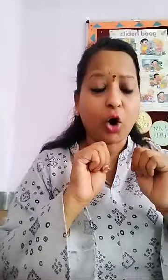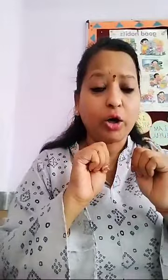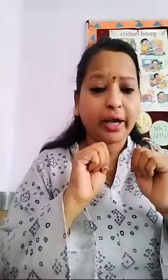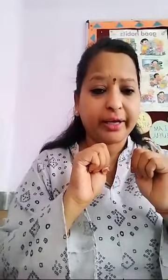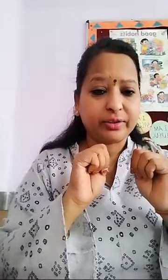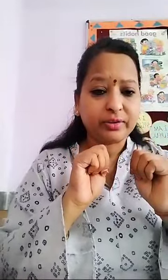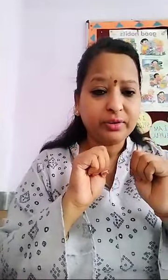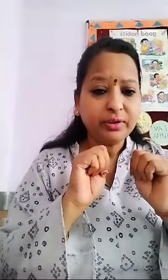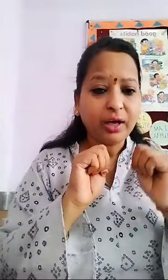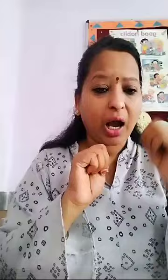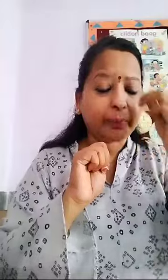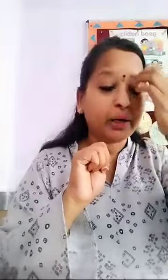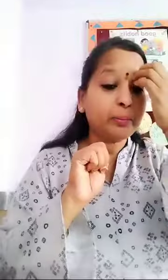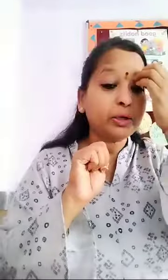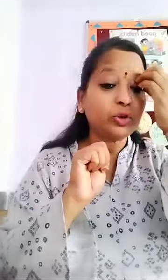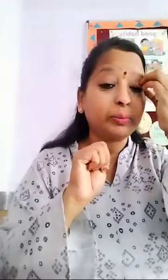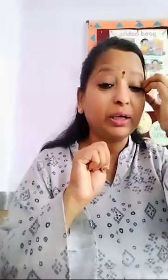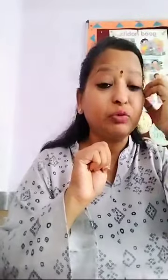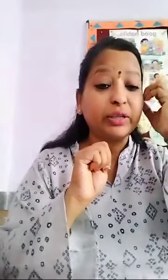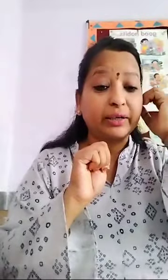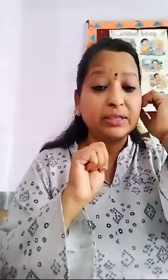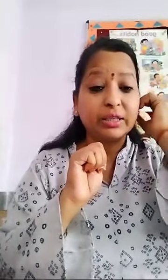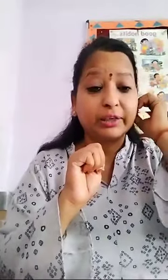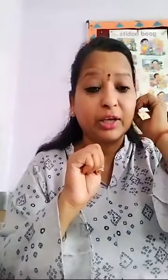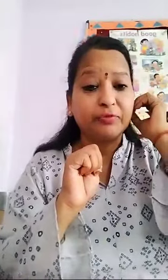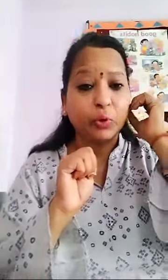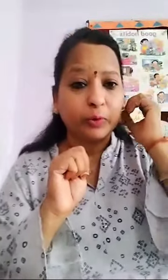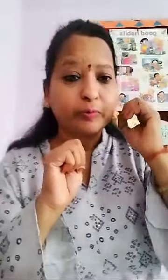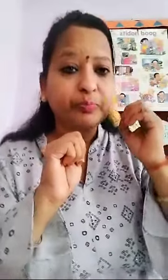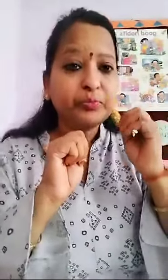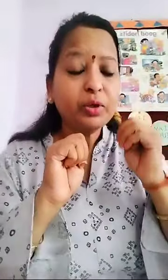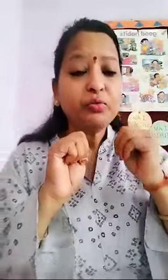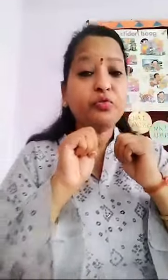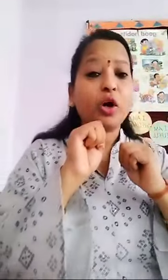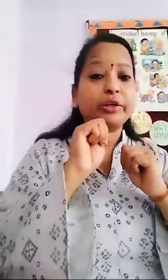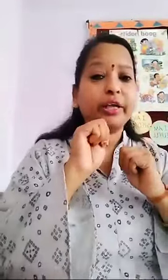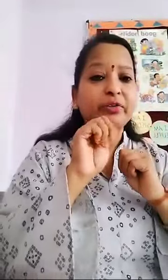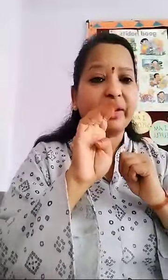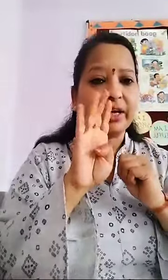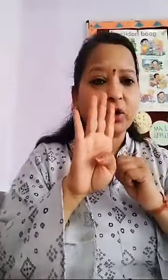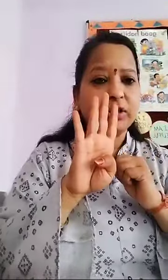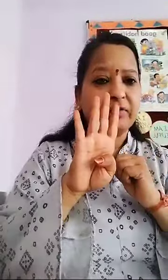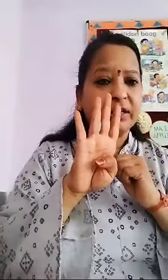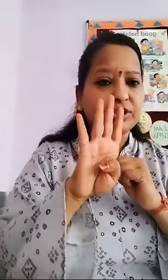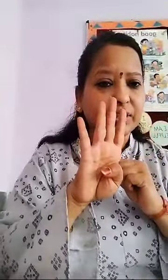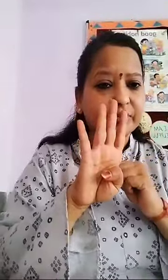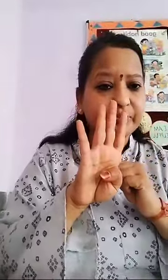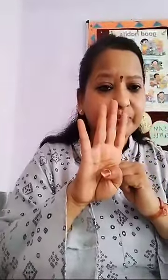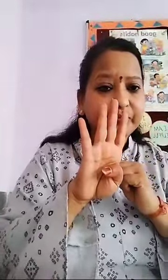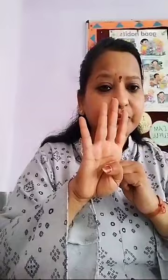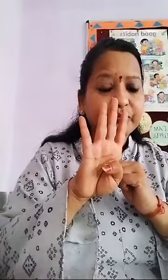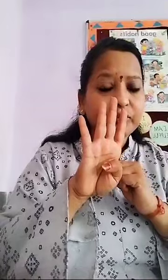आपका नंबर जो है बिटा है That is 34 40 Very good देवानशी 40